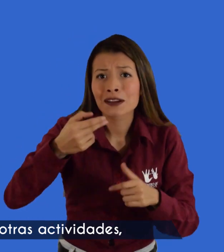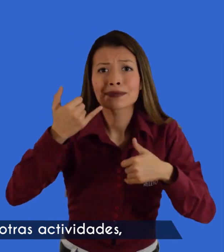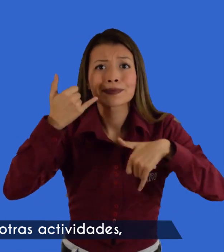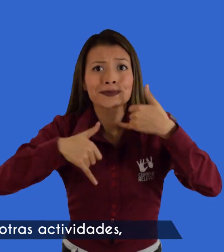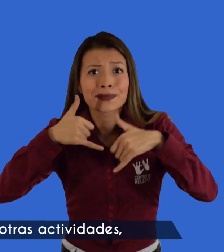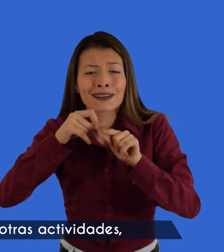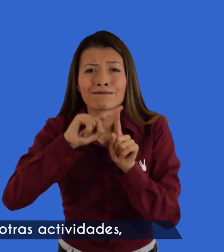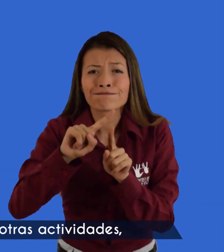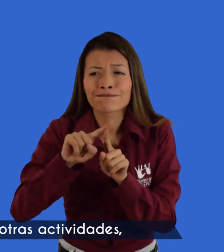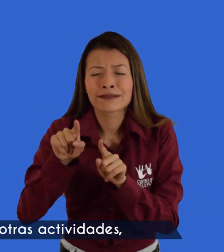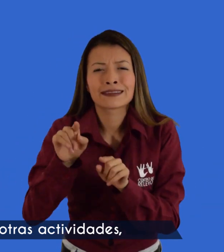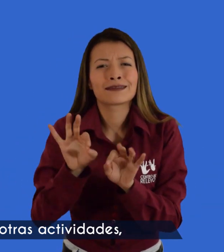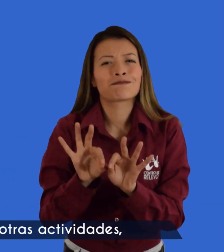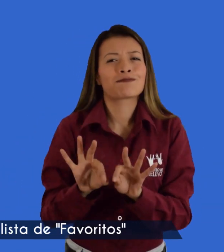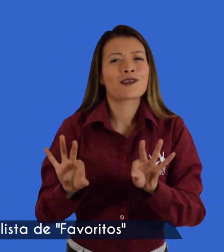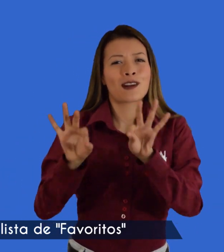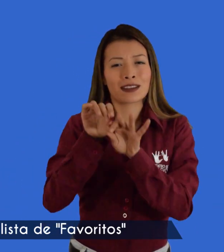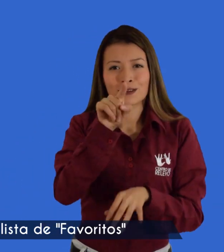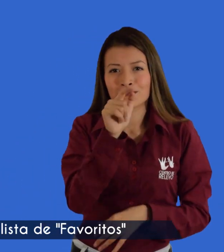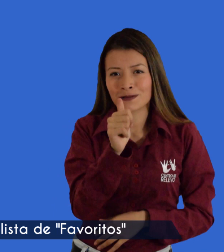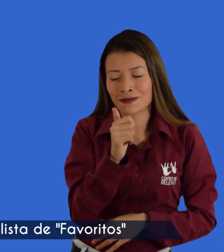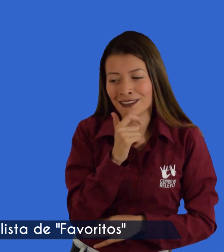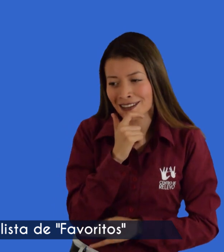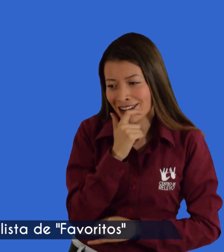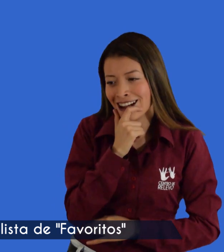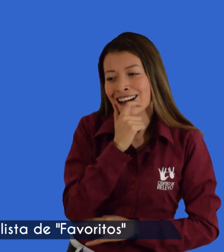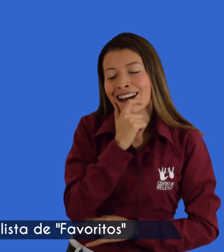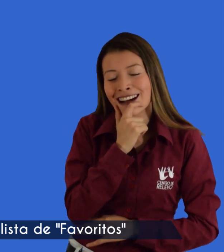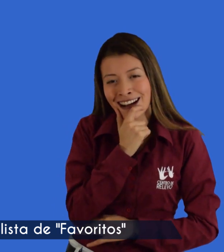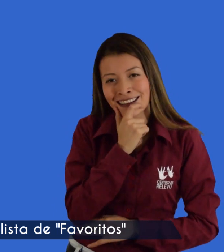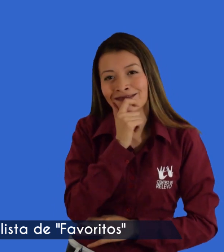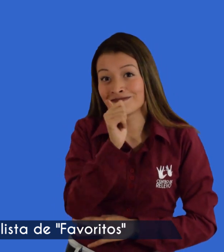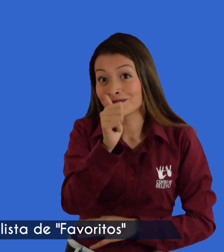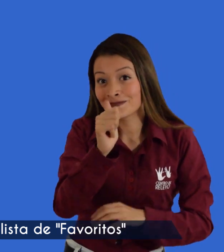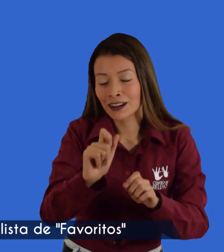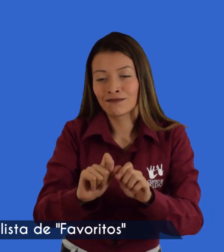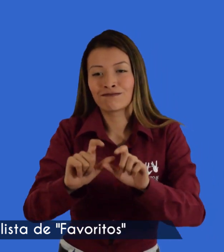u otras actividades y añádelas a la lista de favoritos.